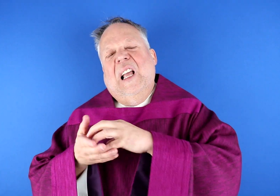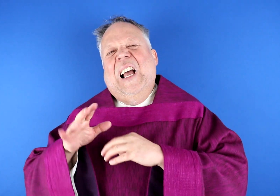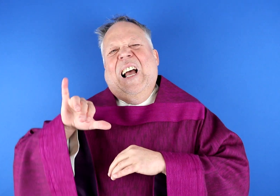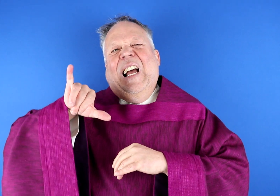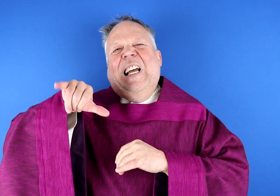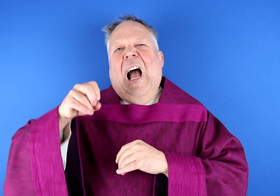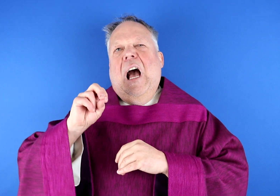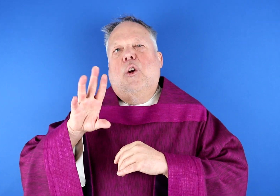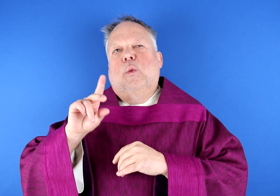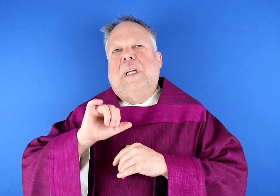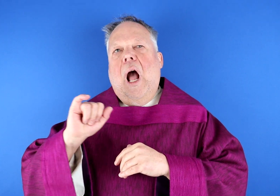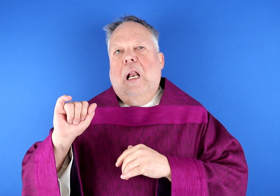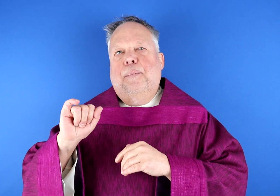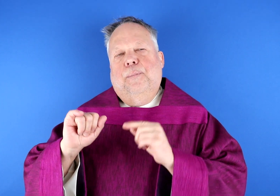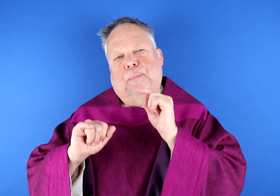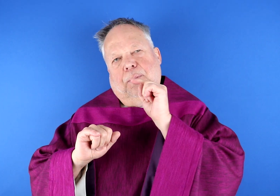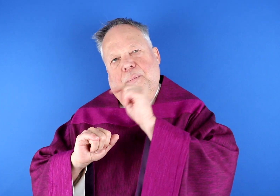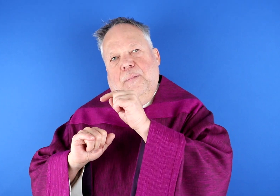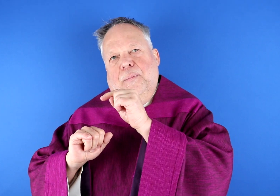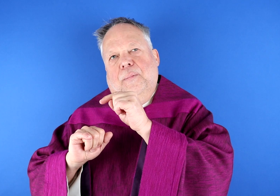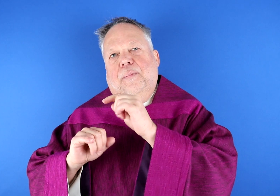seinen Freunden nach Jerusalem geht.